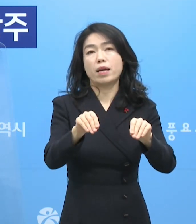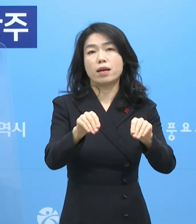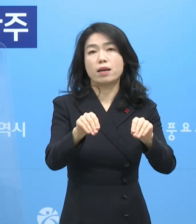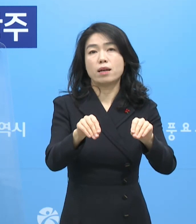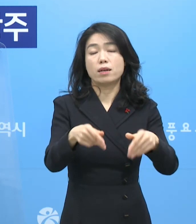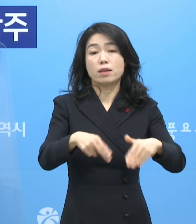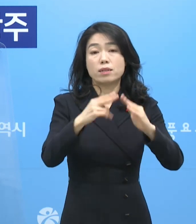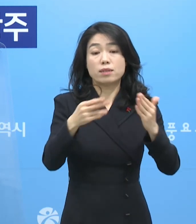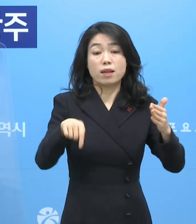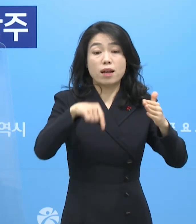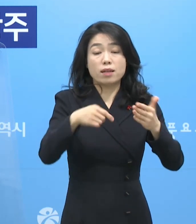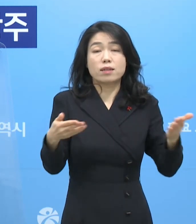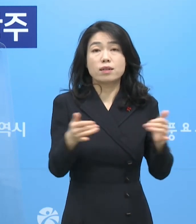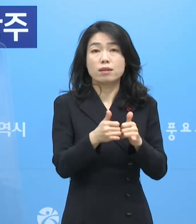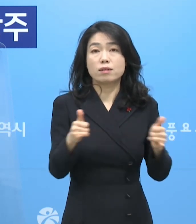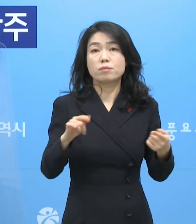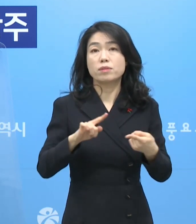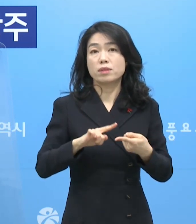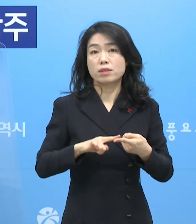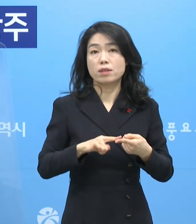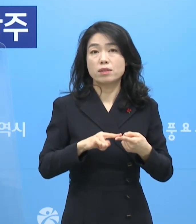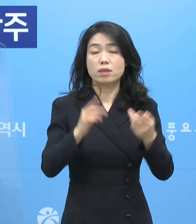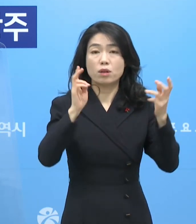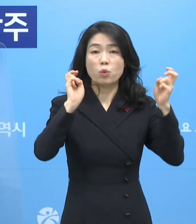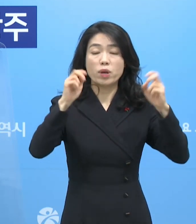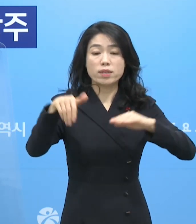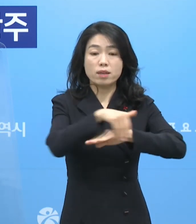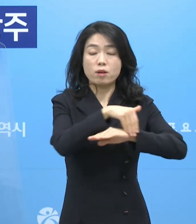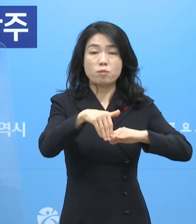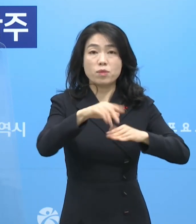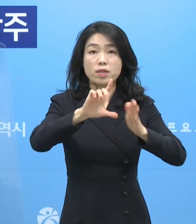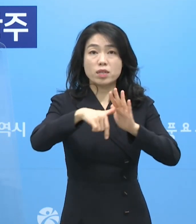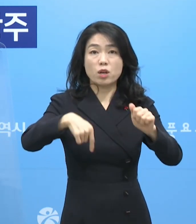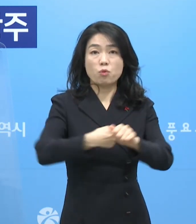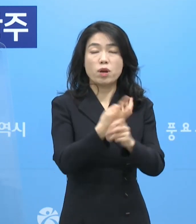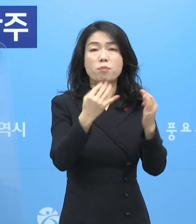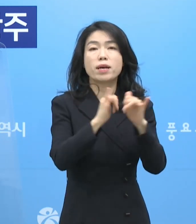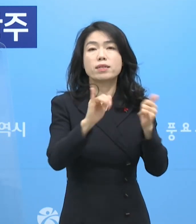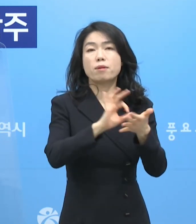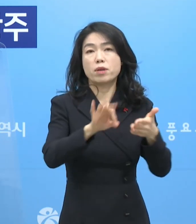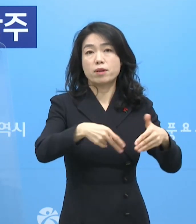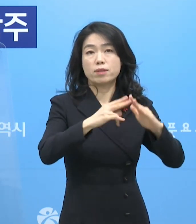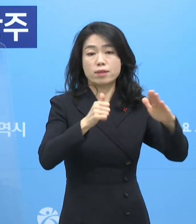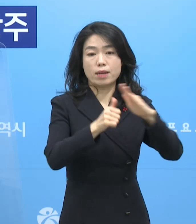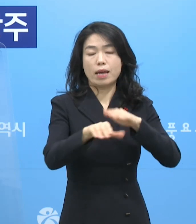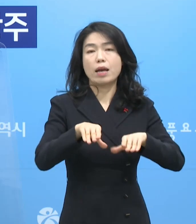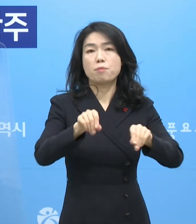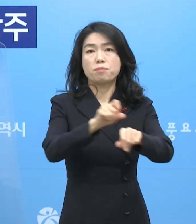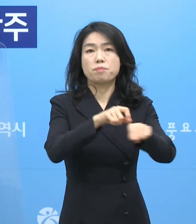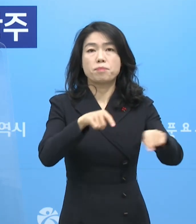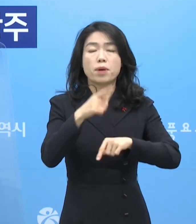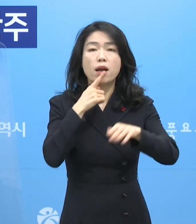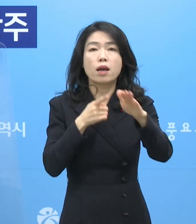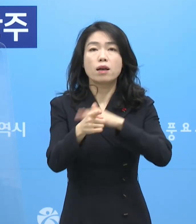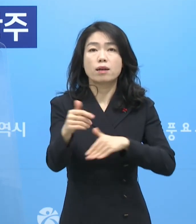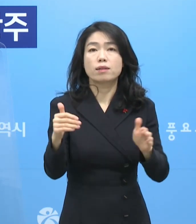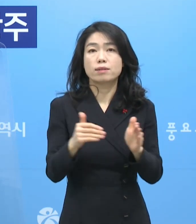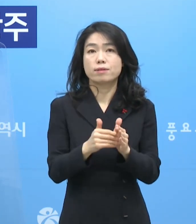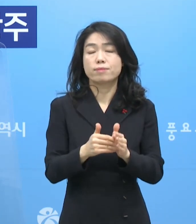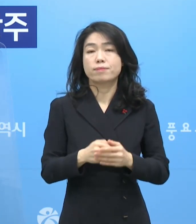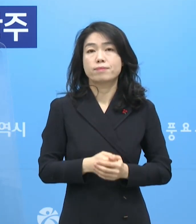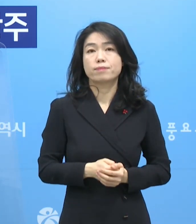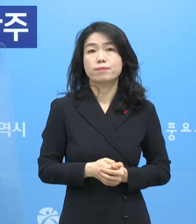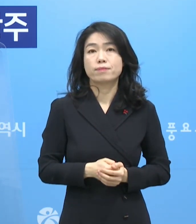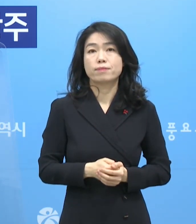시설 종사자에 대해서는 출퇴근 외에 다중이용시설 방문을 금지하는 행정명령을 내렸습니다.